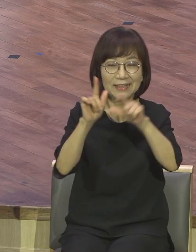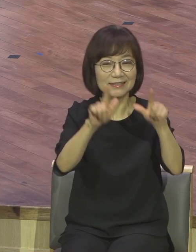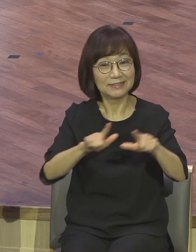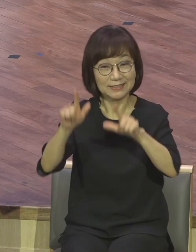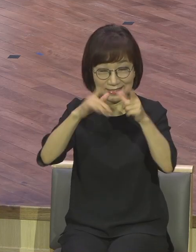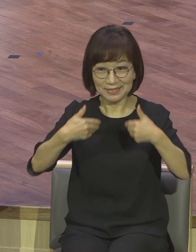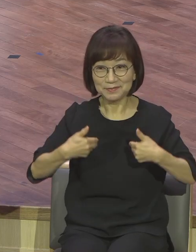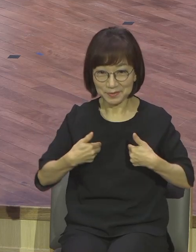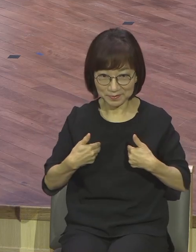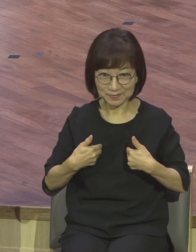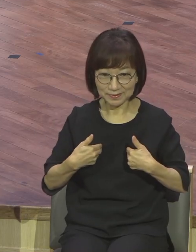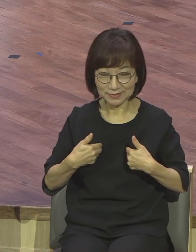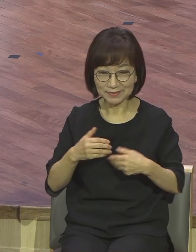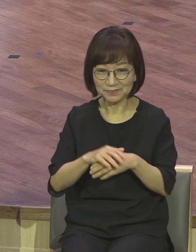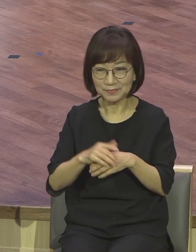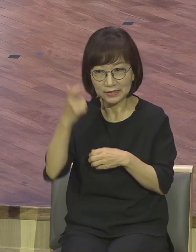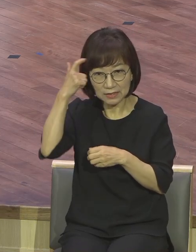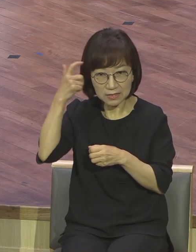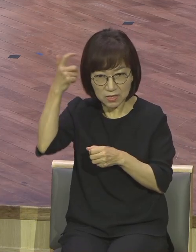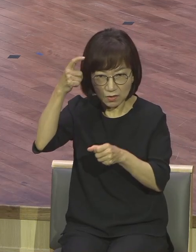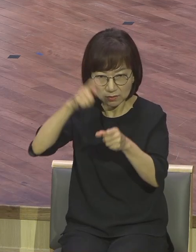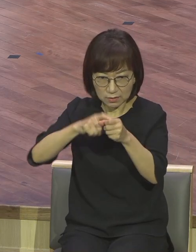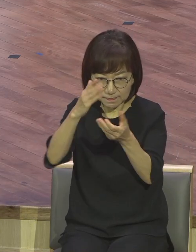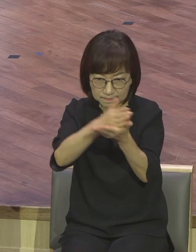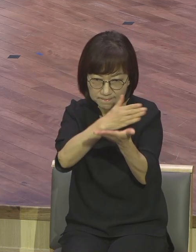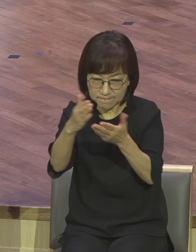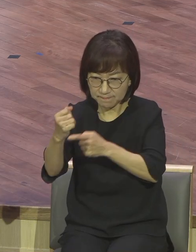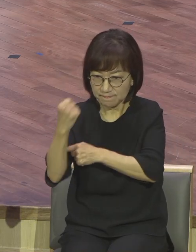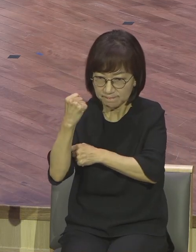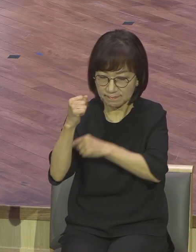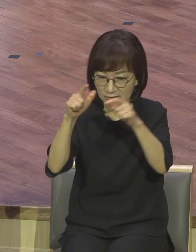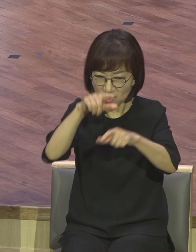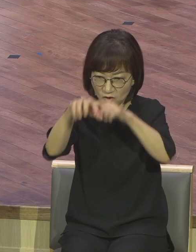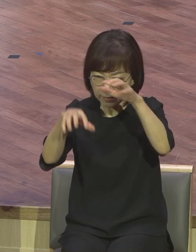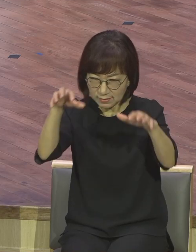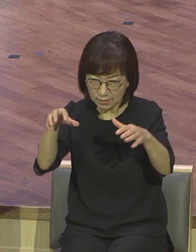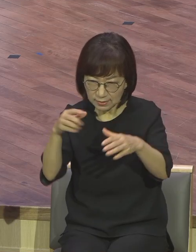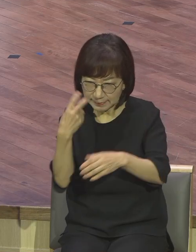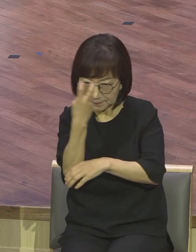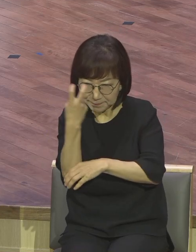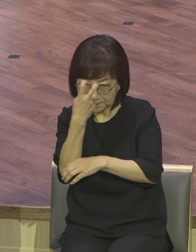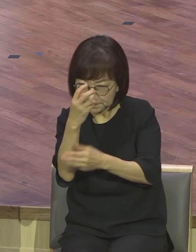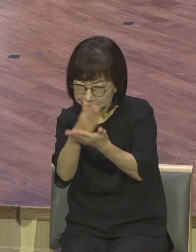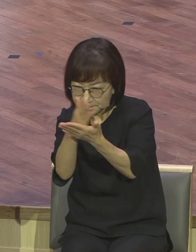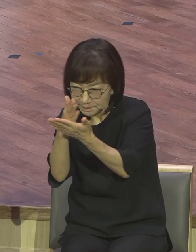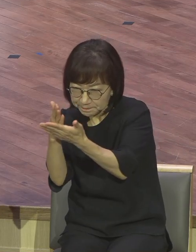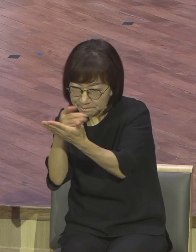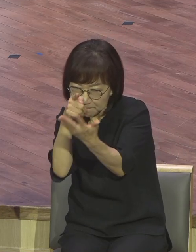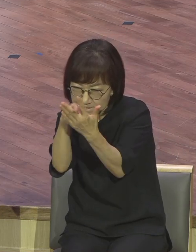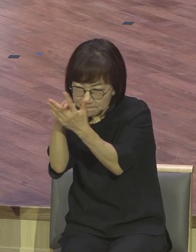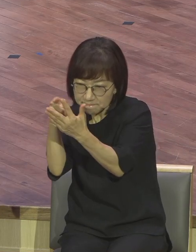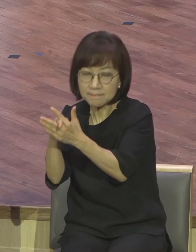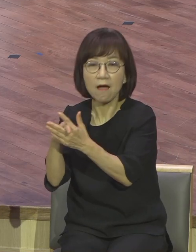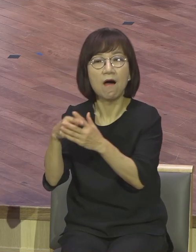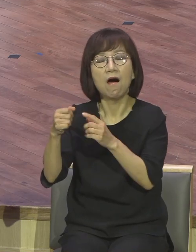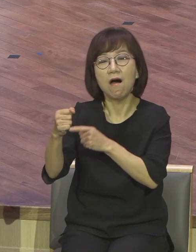분별력, 현장 분석력, 현장 내가 살고 있는 현장을 잘 영의 눈을 뜨고 볼 수 있는 지혜가 필요해요.